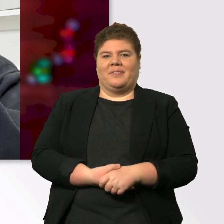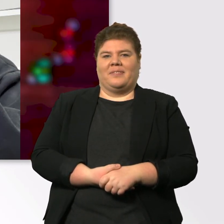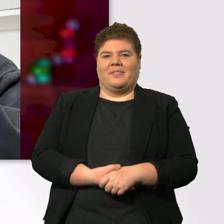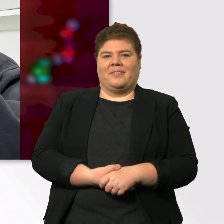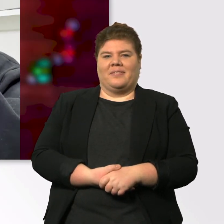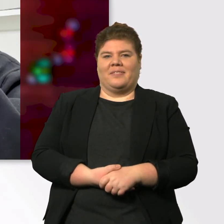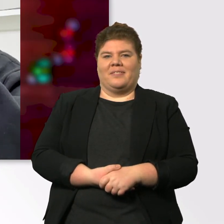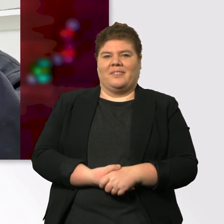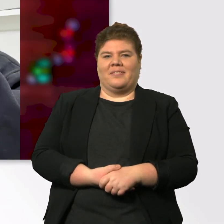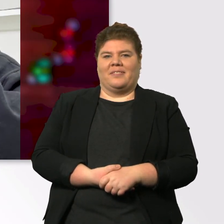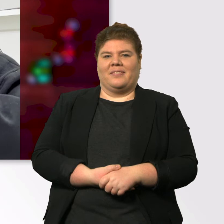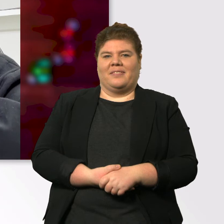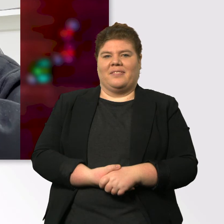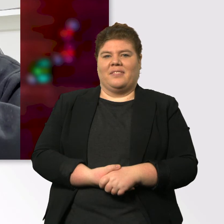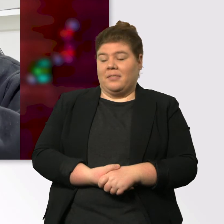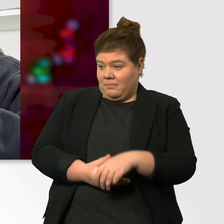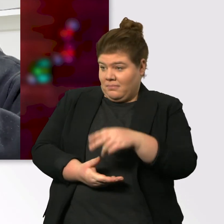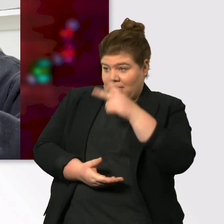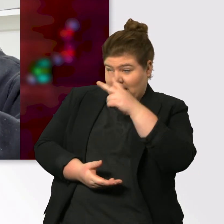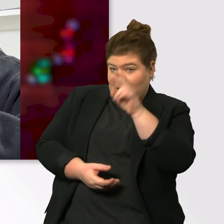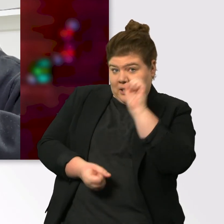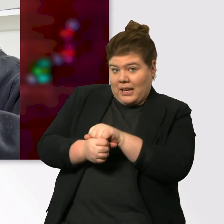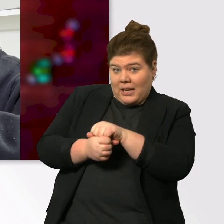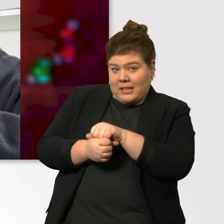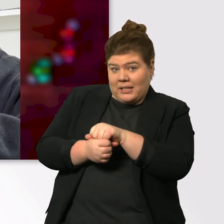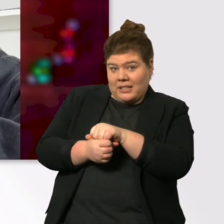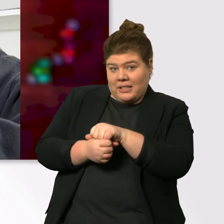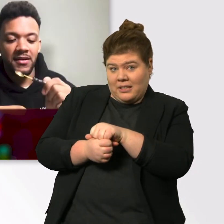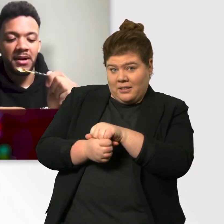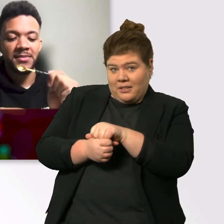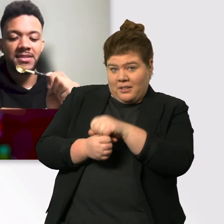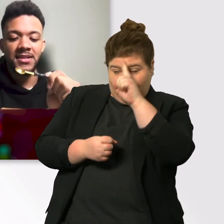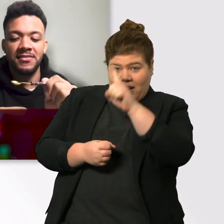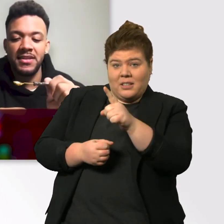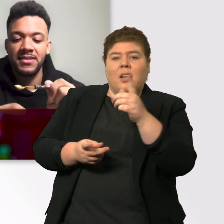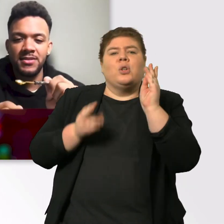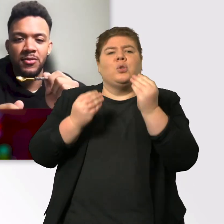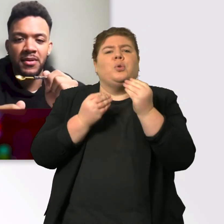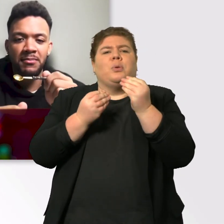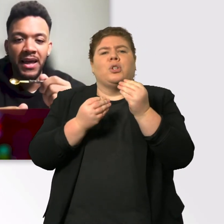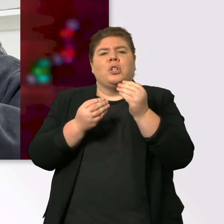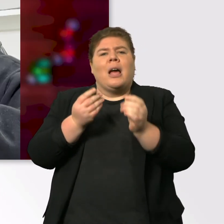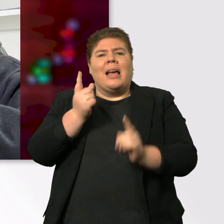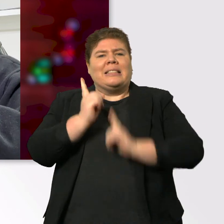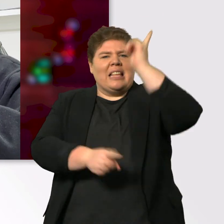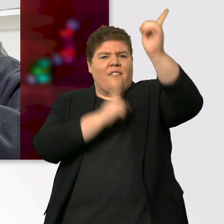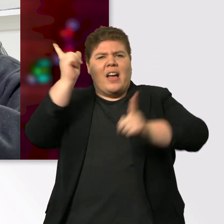Oh, seht ihr das? Seht ihr, was das ist? Macht man das nicht an Silvester? So Bleigießen oder so?